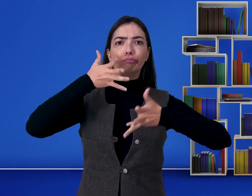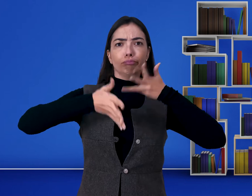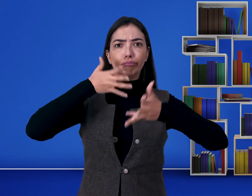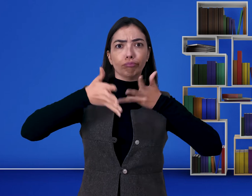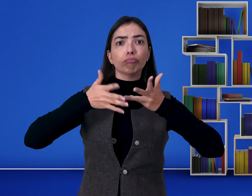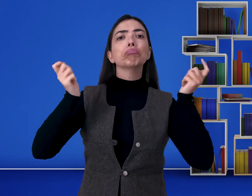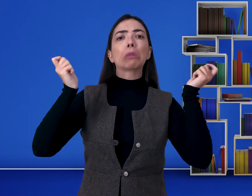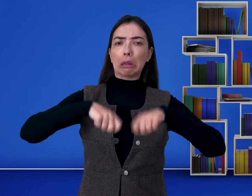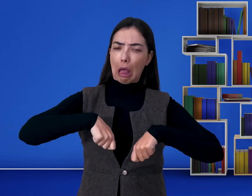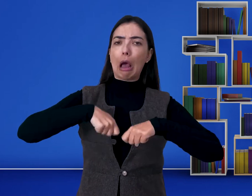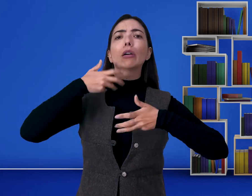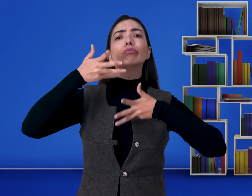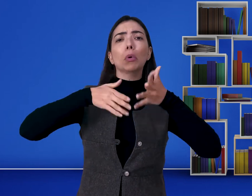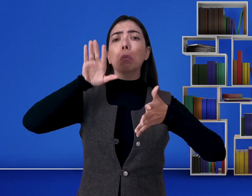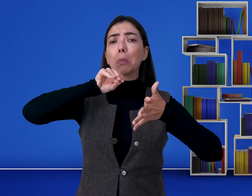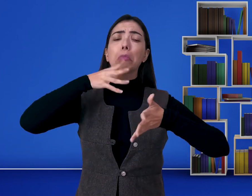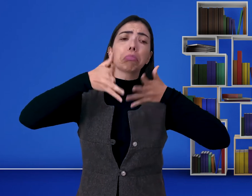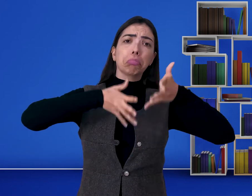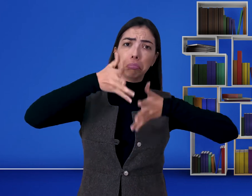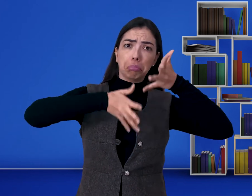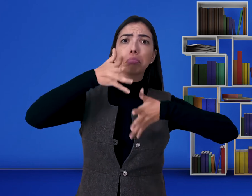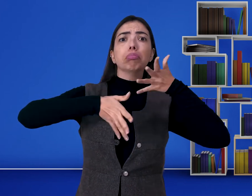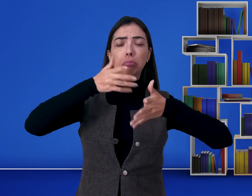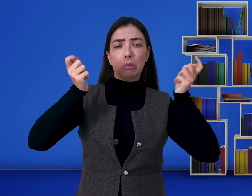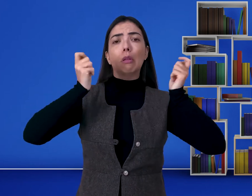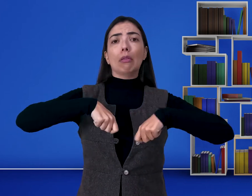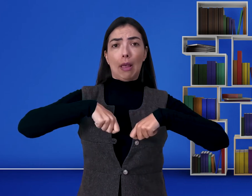que sabe língua de sinais poderá ensinar em ambas línguas.